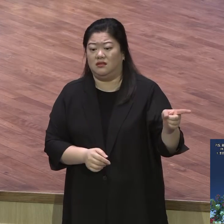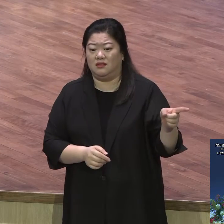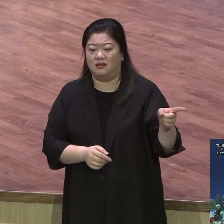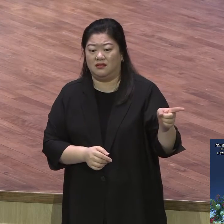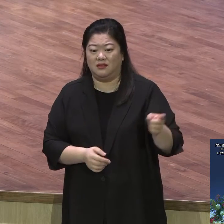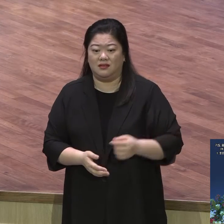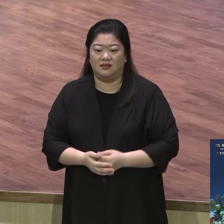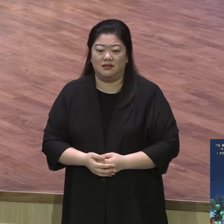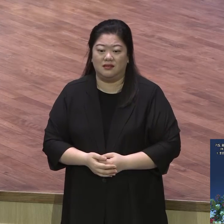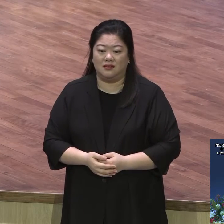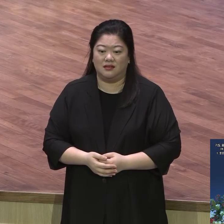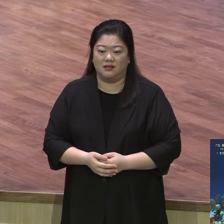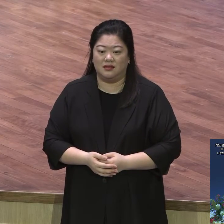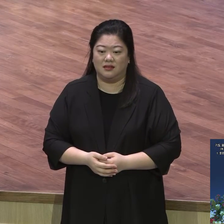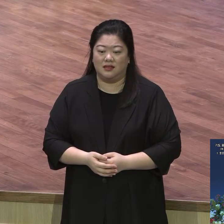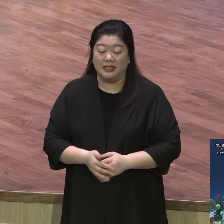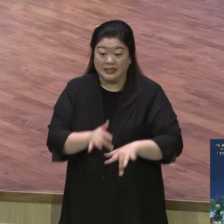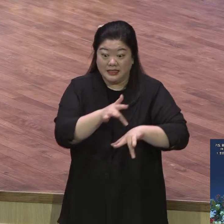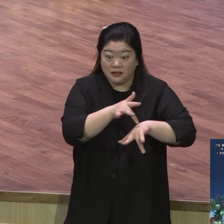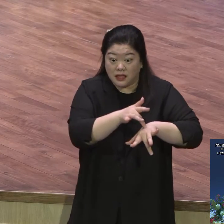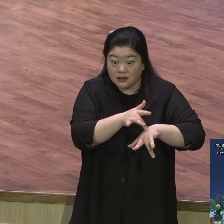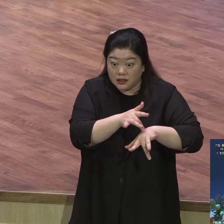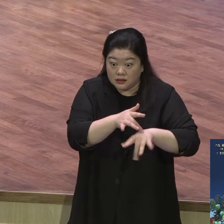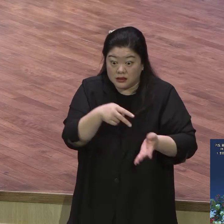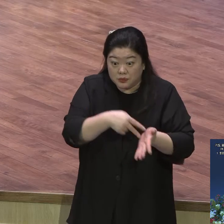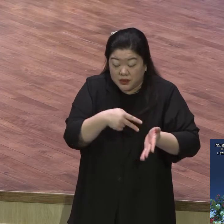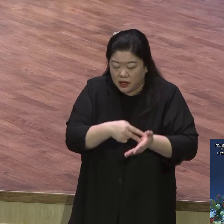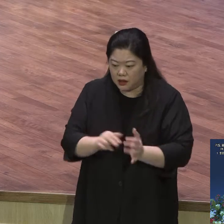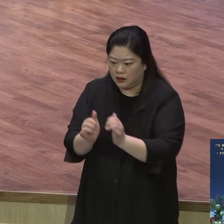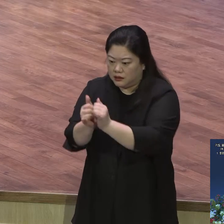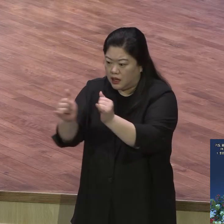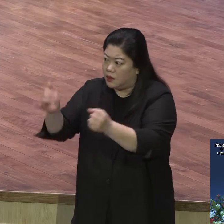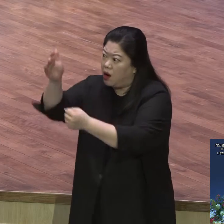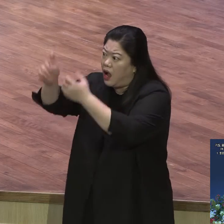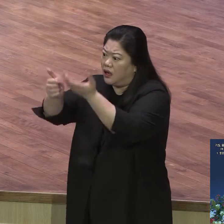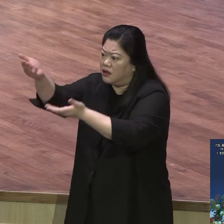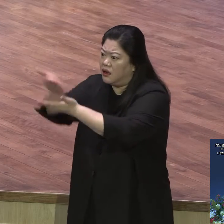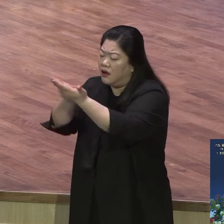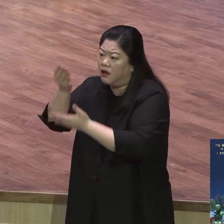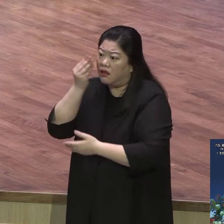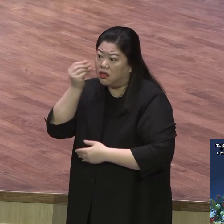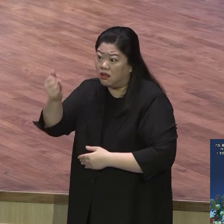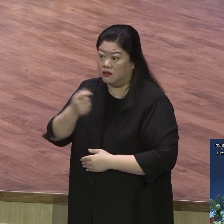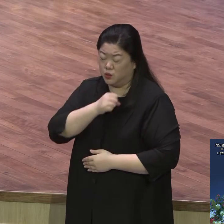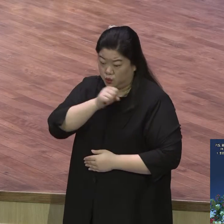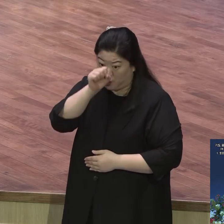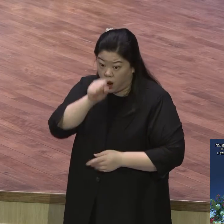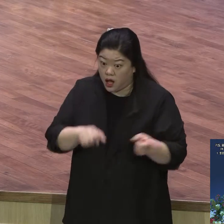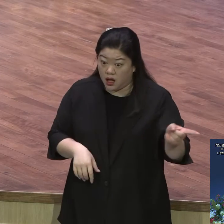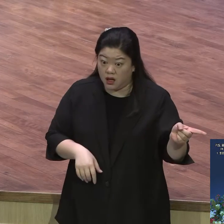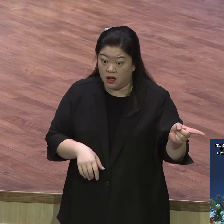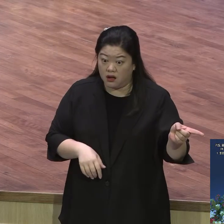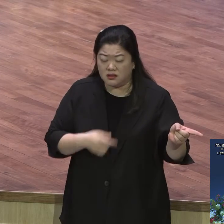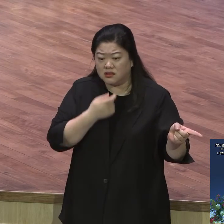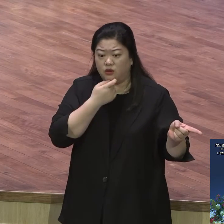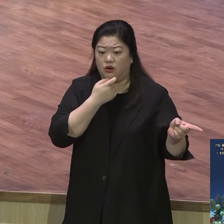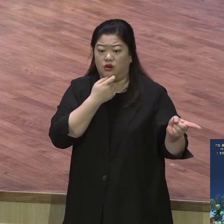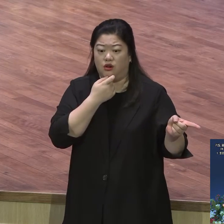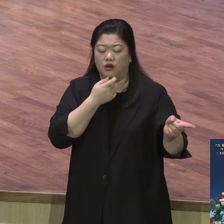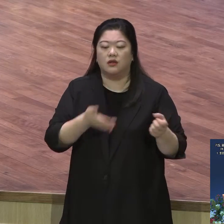형통하는 꼴을 못 봐 그래서 막 뺏어 다 뺏어 그래야 무슨 신앙생활도 잘 안 할 거고 교회 헌신도 모르고 있어야 하지